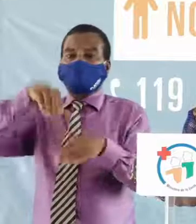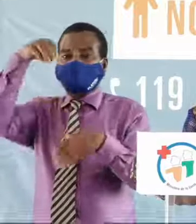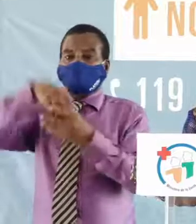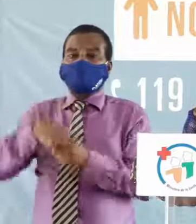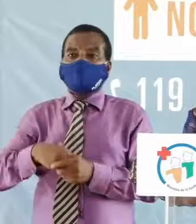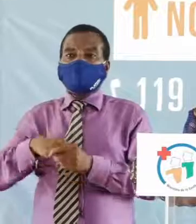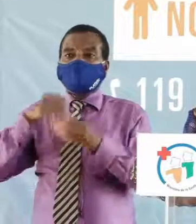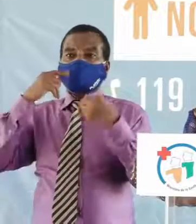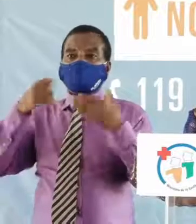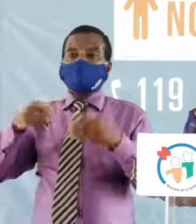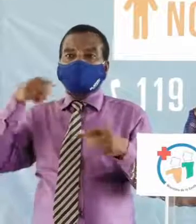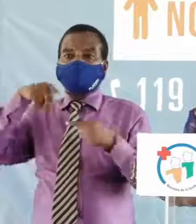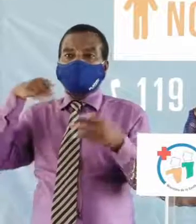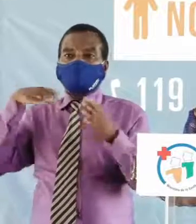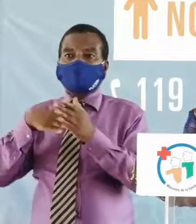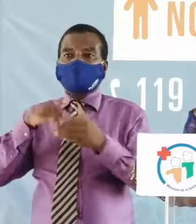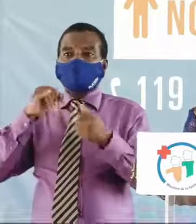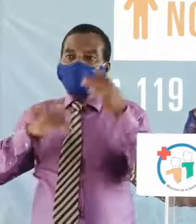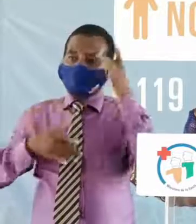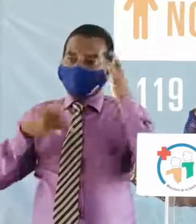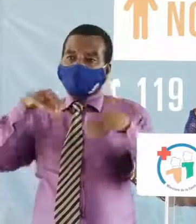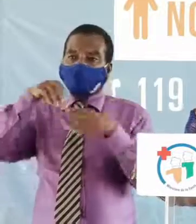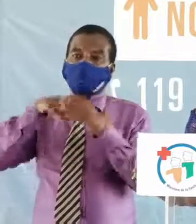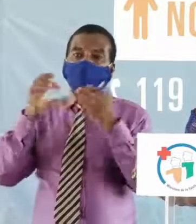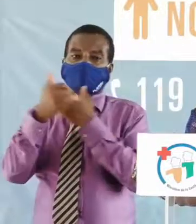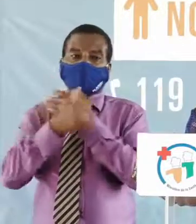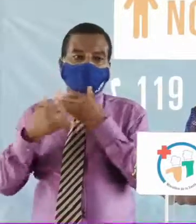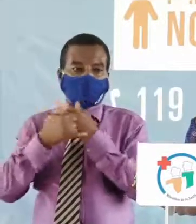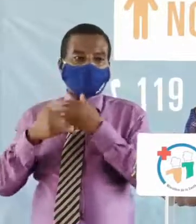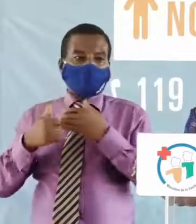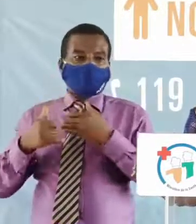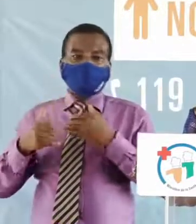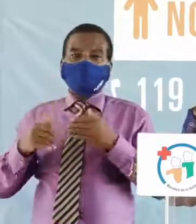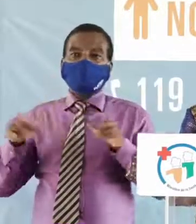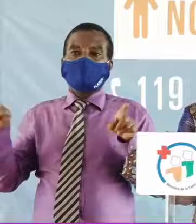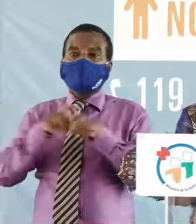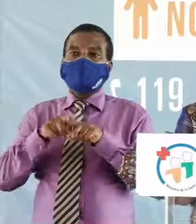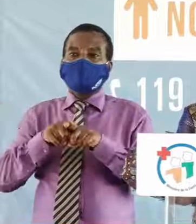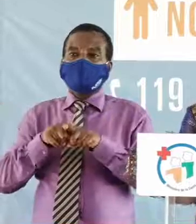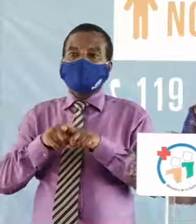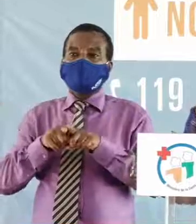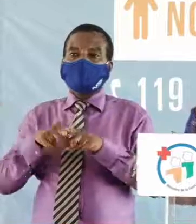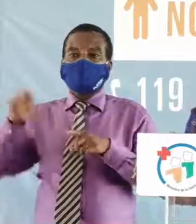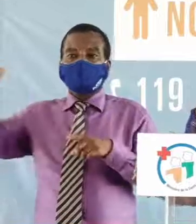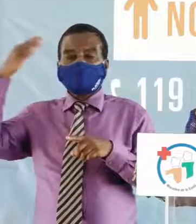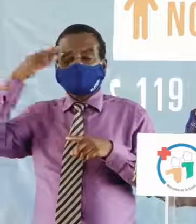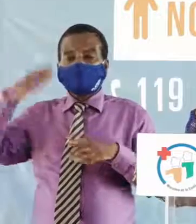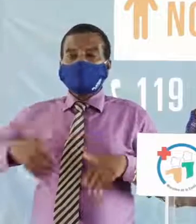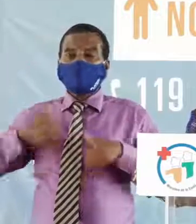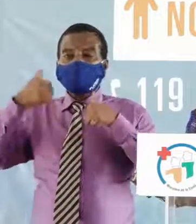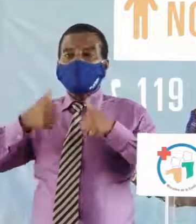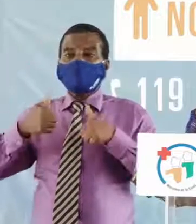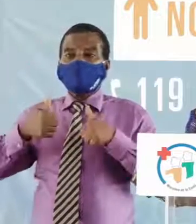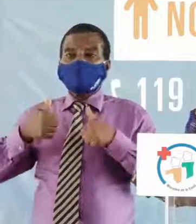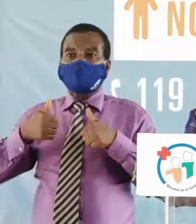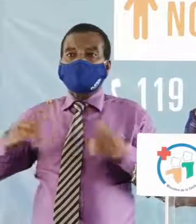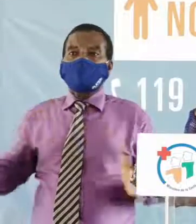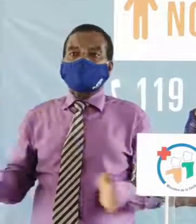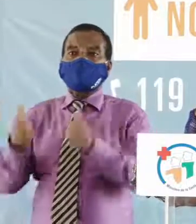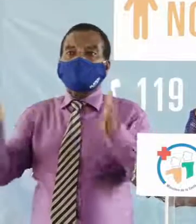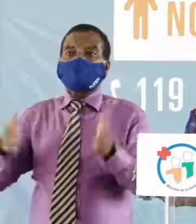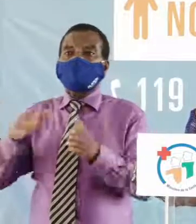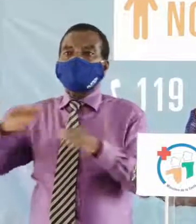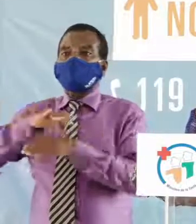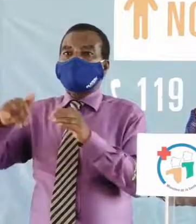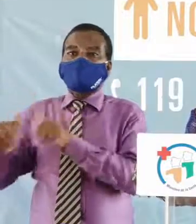le succès ou non de la lutte contre cette pandémie dans notre pays. Par ailleurs, le ministre de la Santé et du Générique public encourage tous